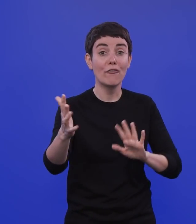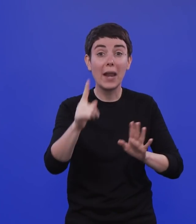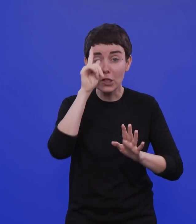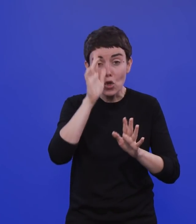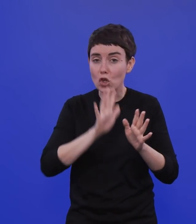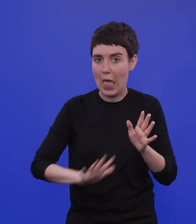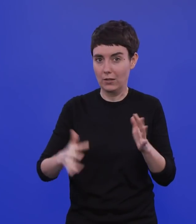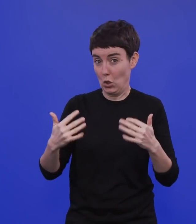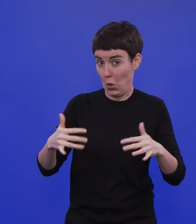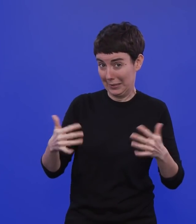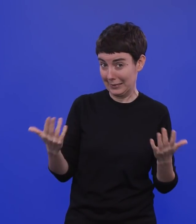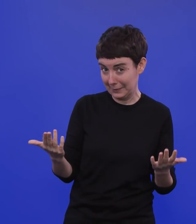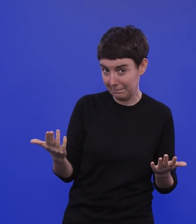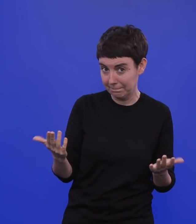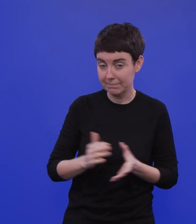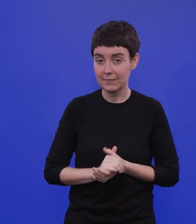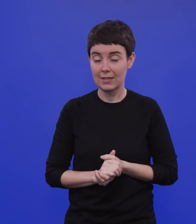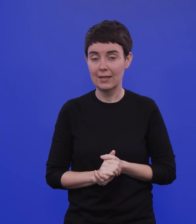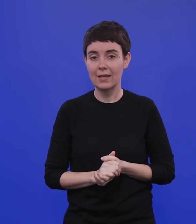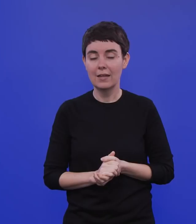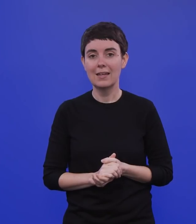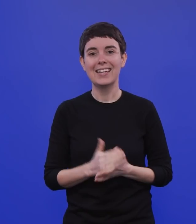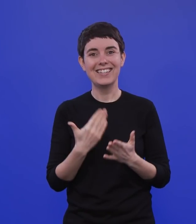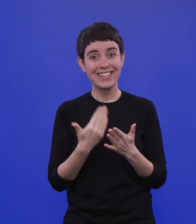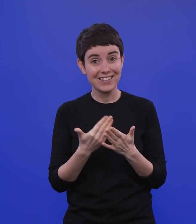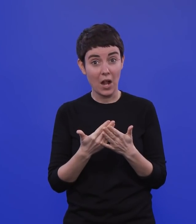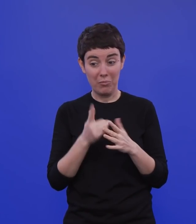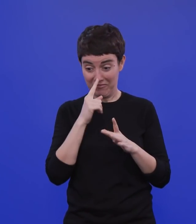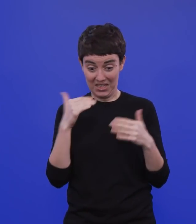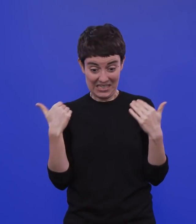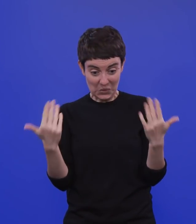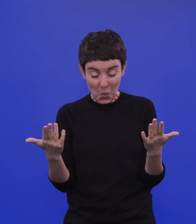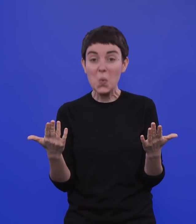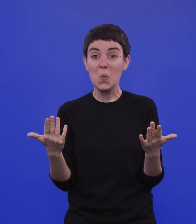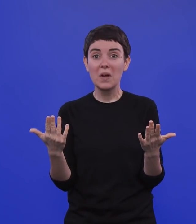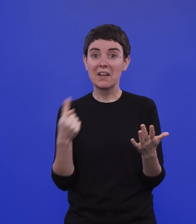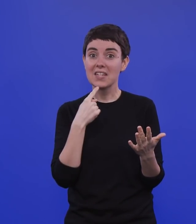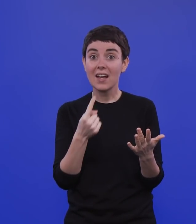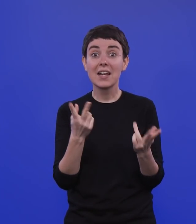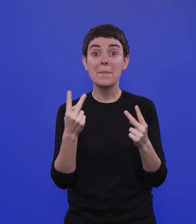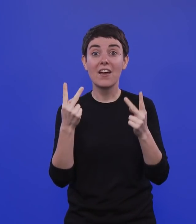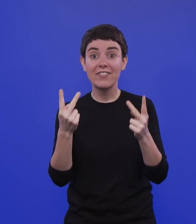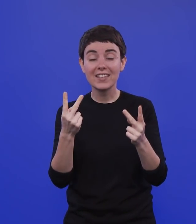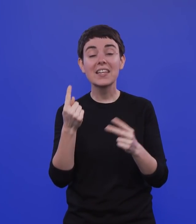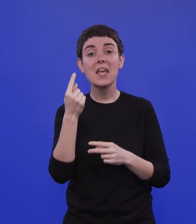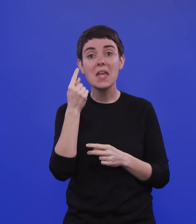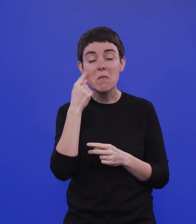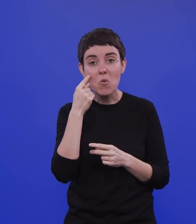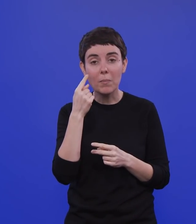nicht haben. Und man muss vielleicht als Resümee einfach sagen, das betont noch einmal wieder, wie wichtig das im Moment ist, die nicht